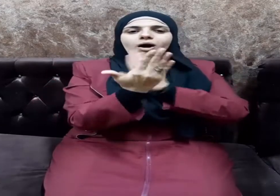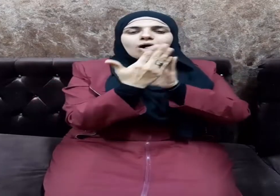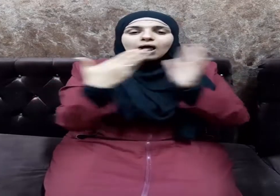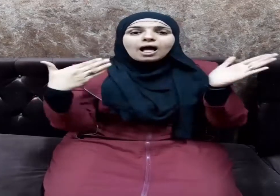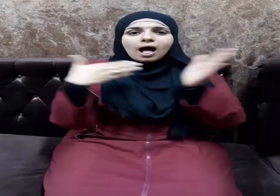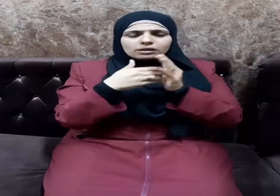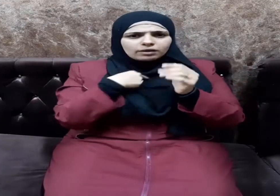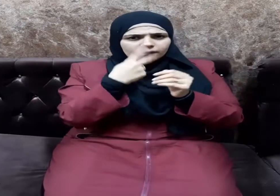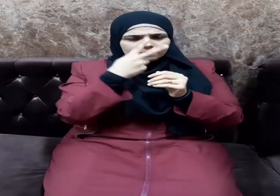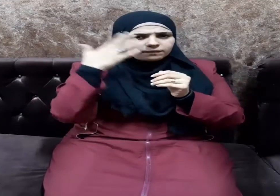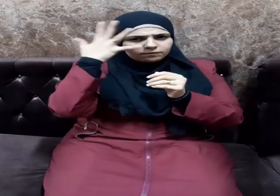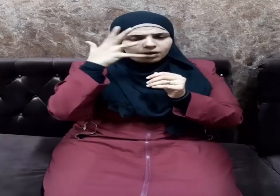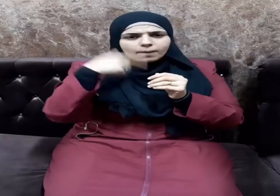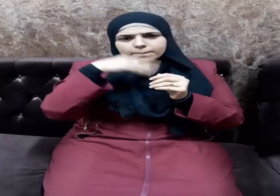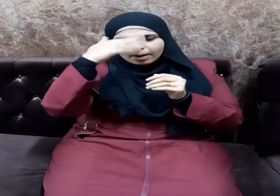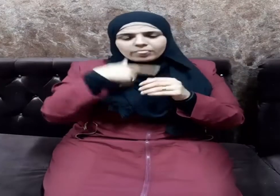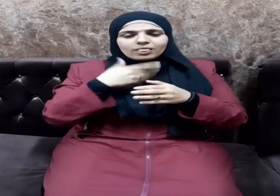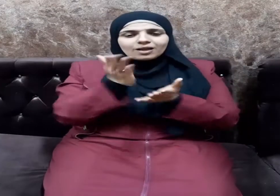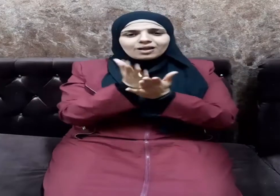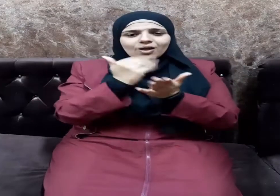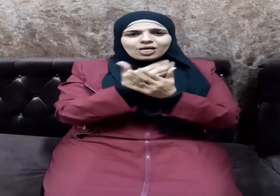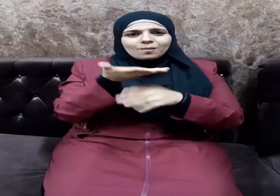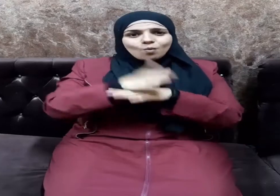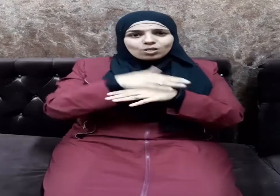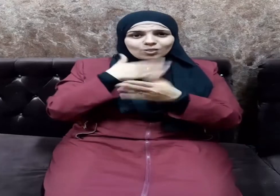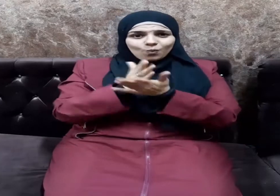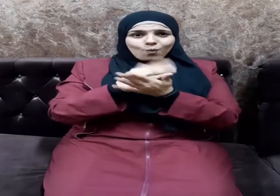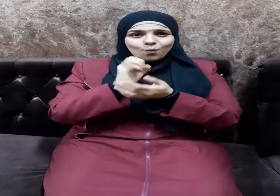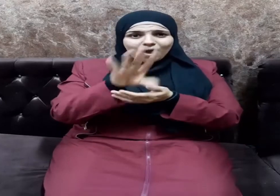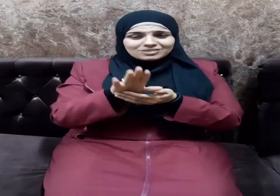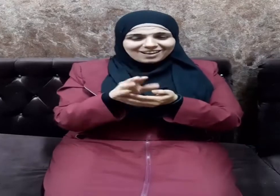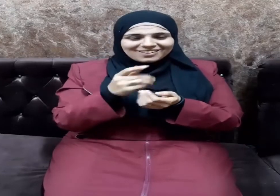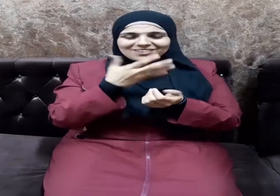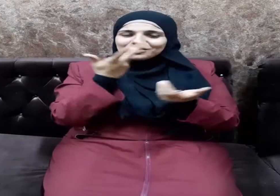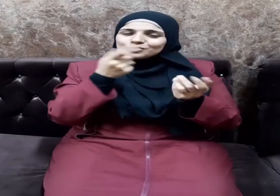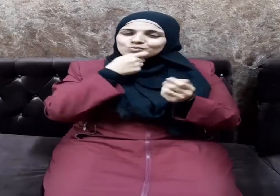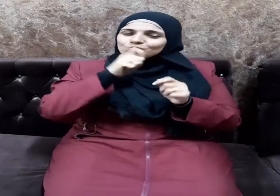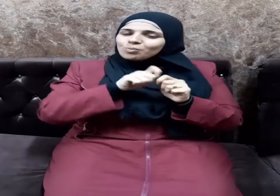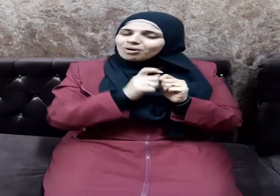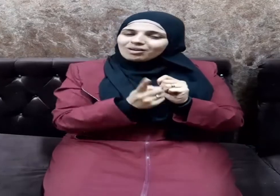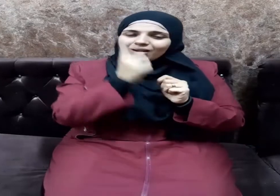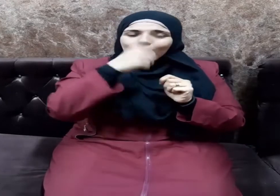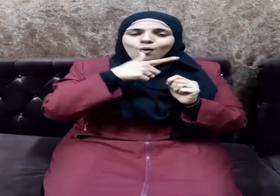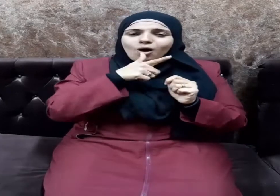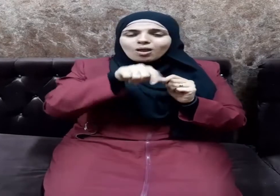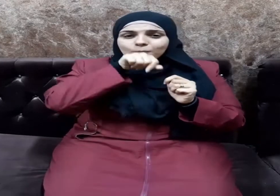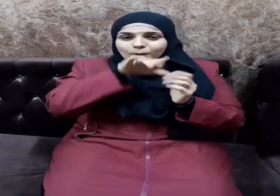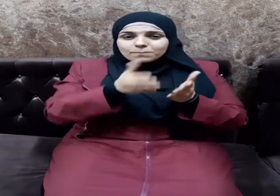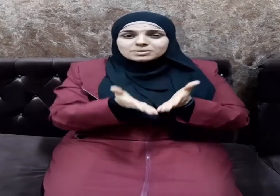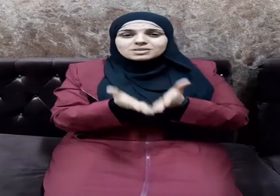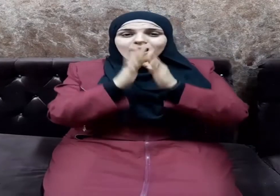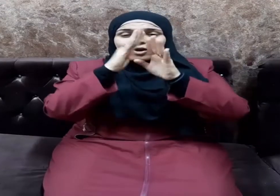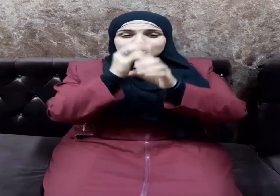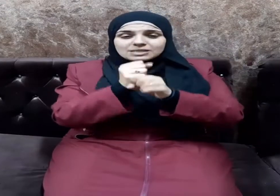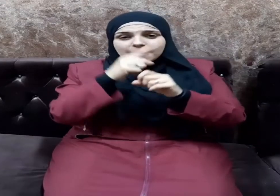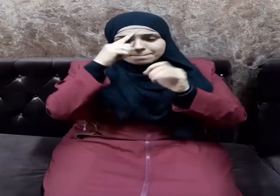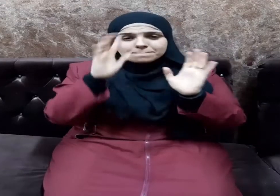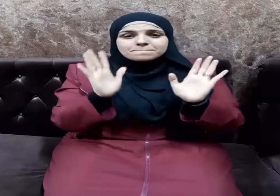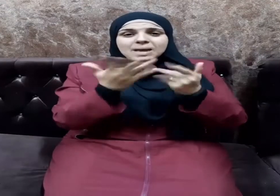ظننت أنه سيورثه وقال صلى الله عليه وسلم من كان يؤمن